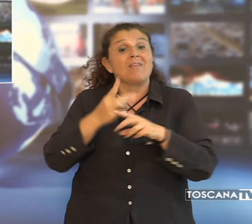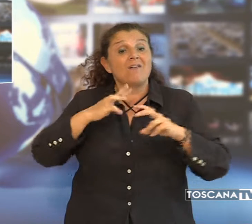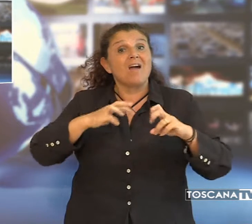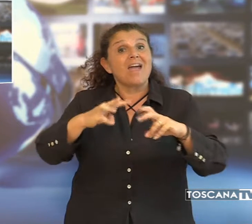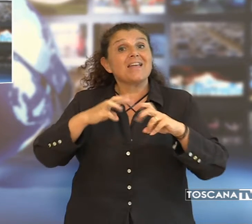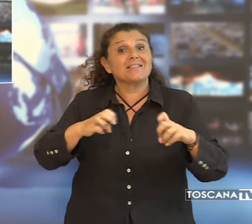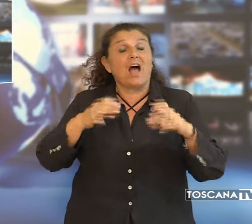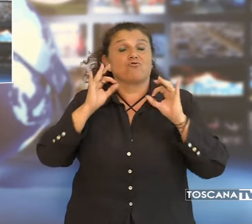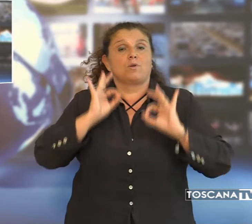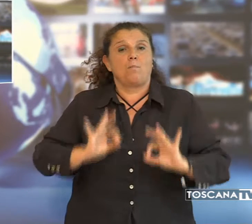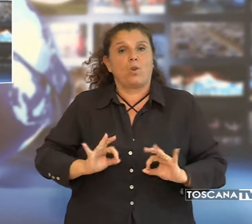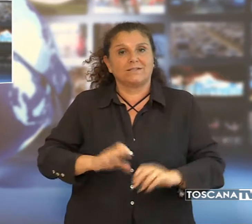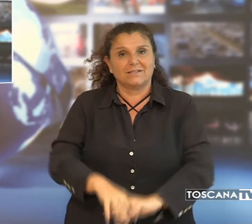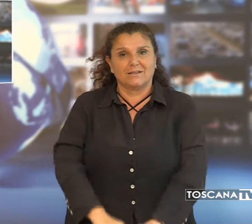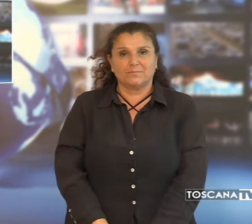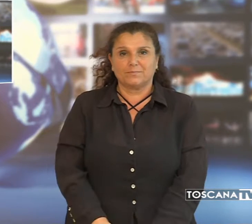della polizia.